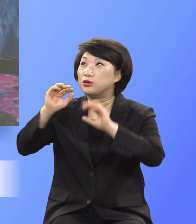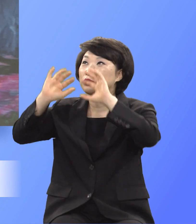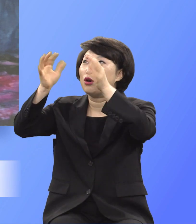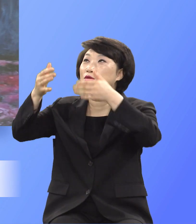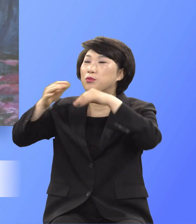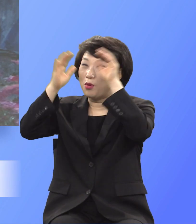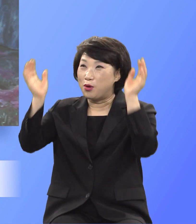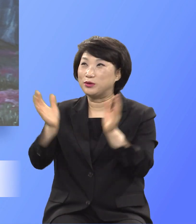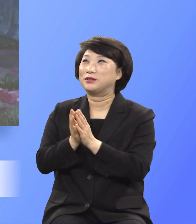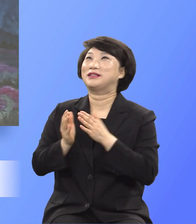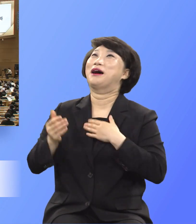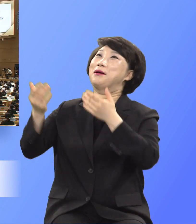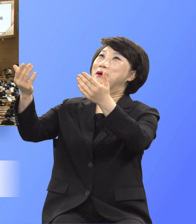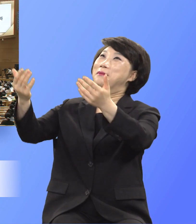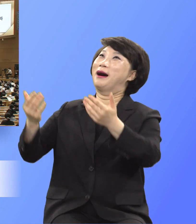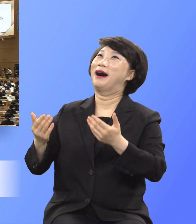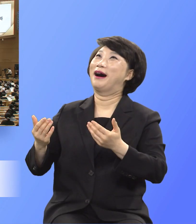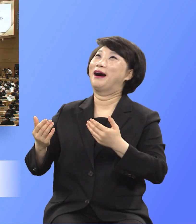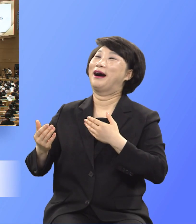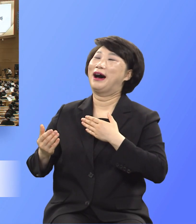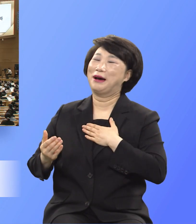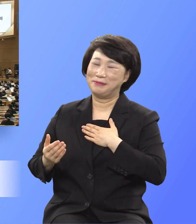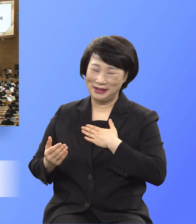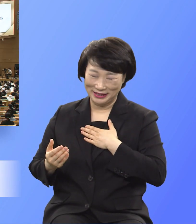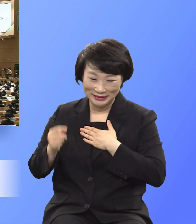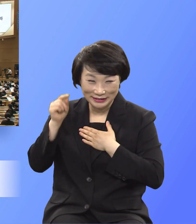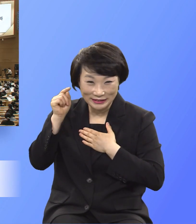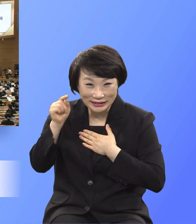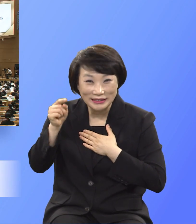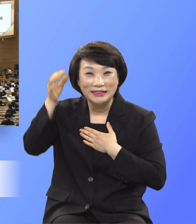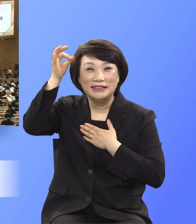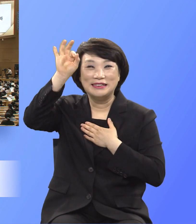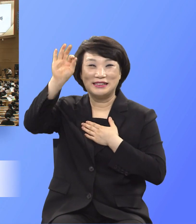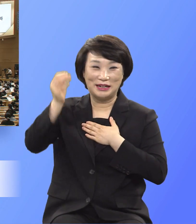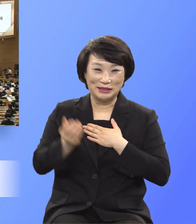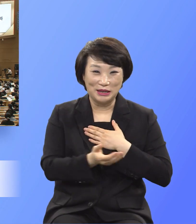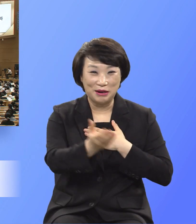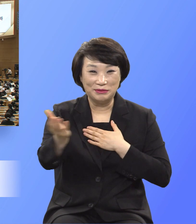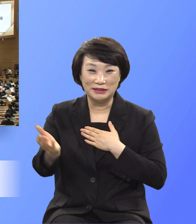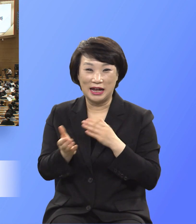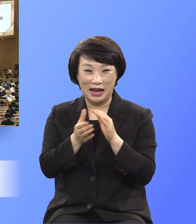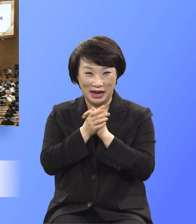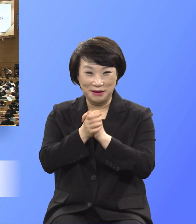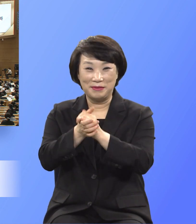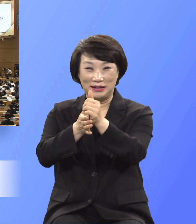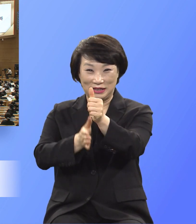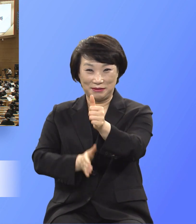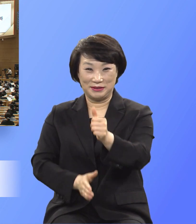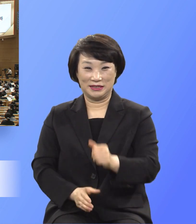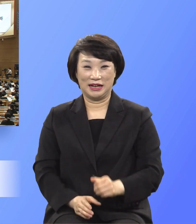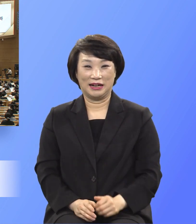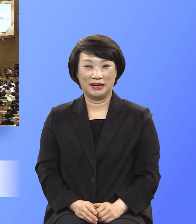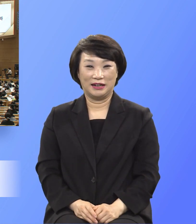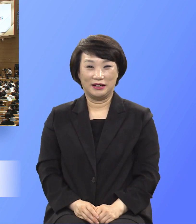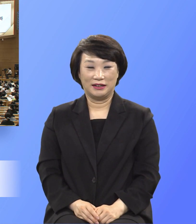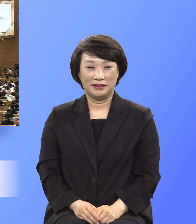나에게 부여된다는 사실을 인정하면 아멘합시다 하나님께서